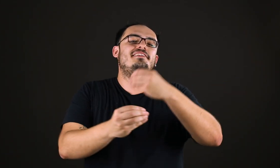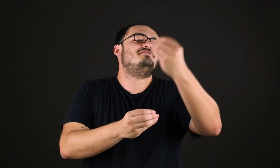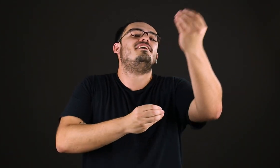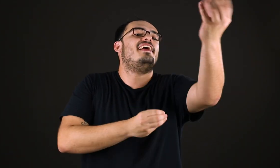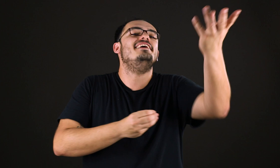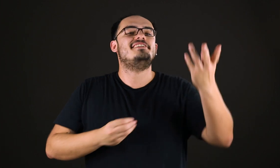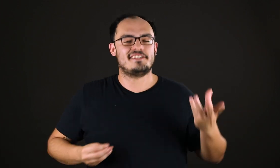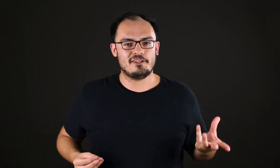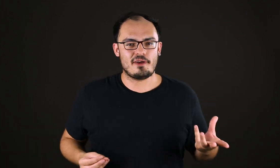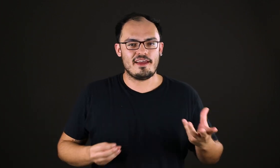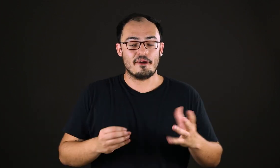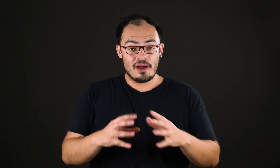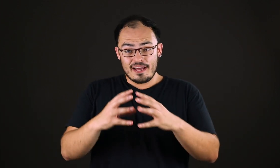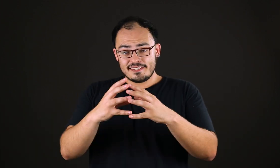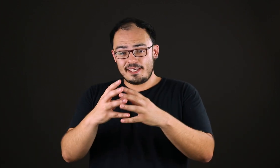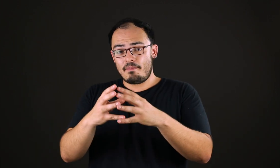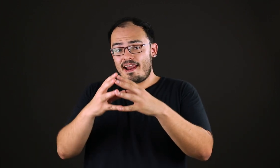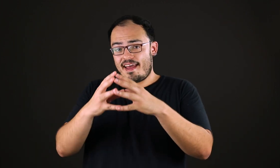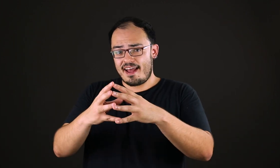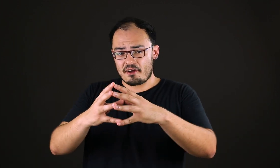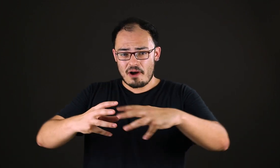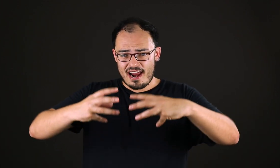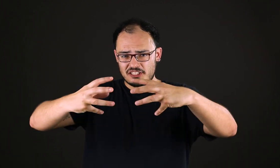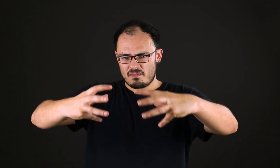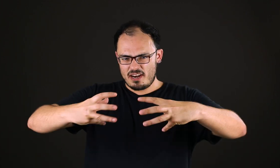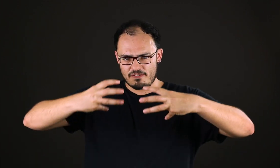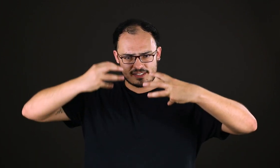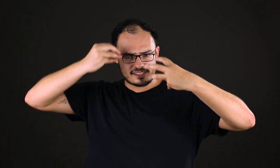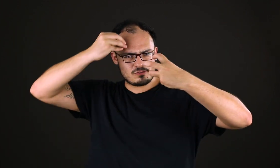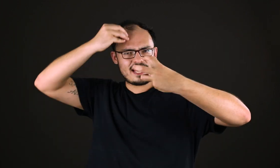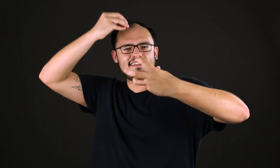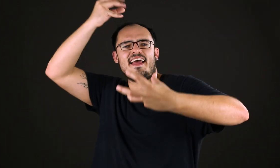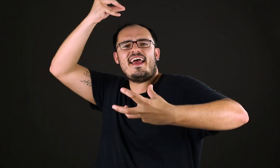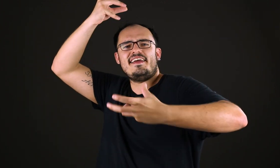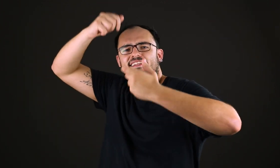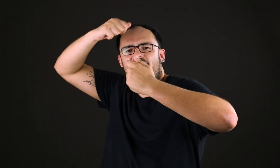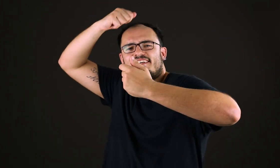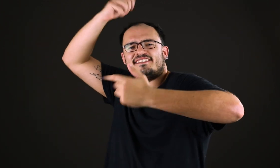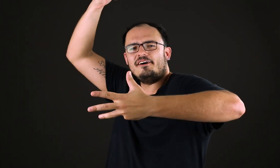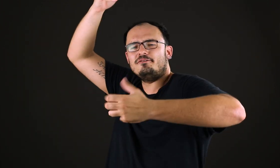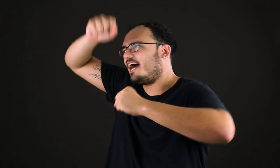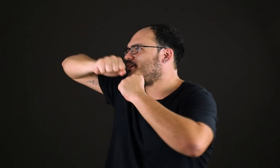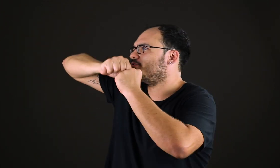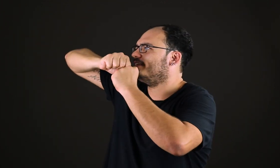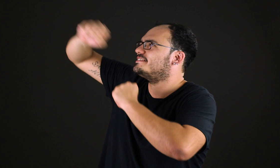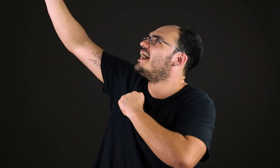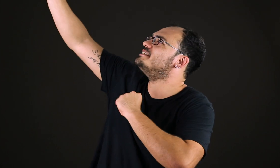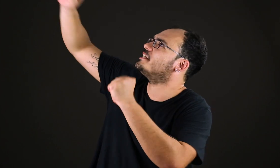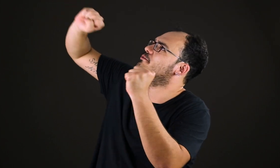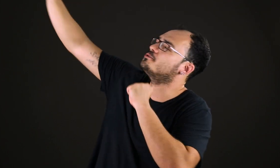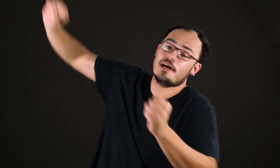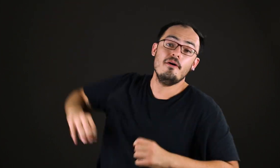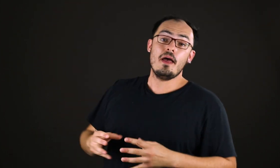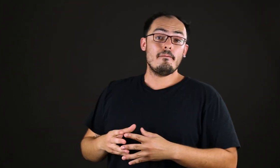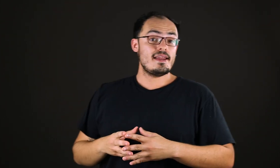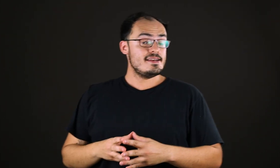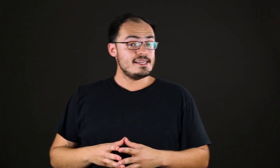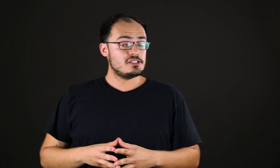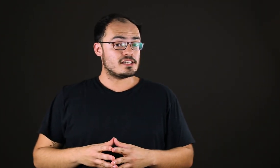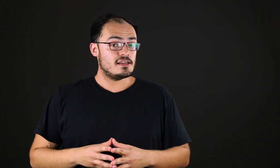diferentes da do Hegel. Se para Hegel, a arte é a manifestação da ideia, da razão, da racionalidade, da evolução, para Nietzsche,